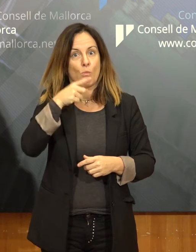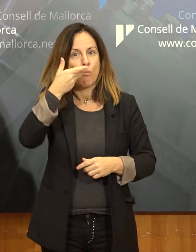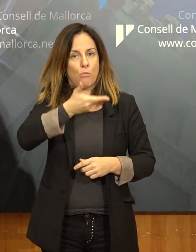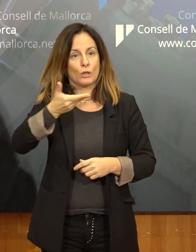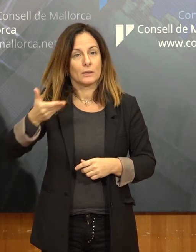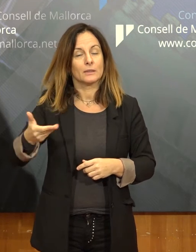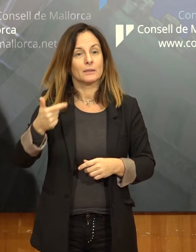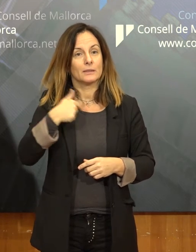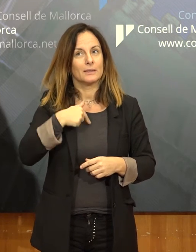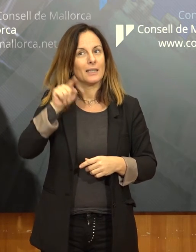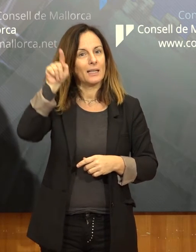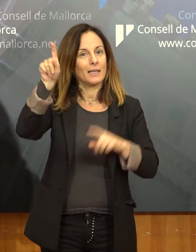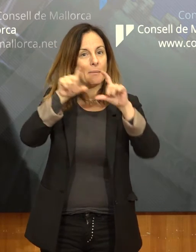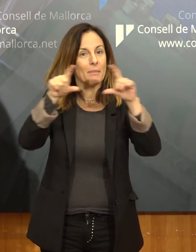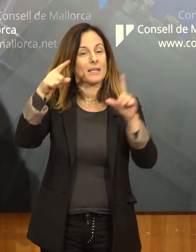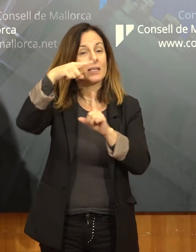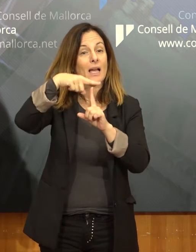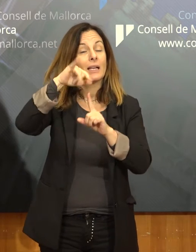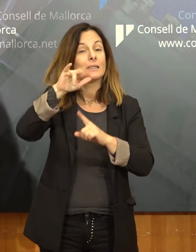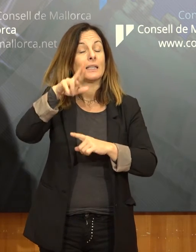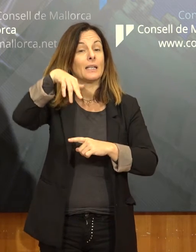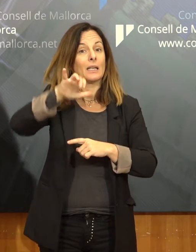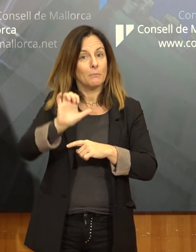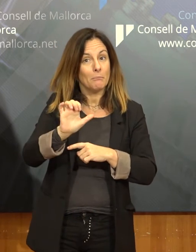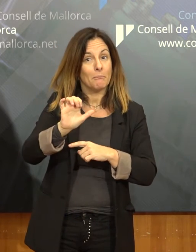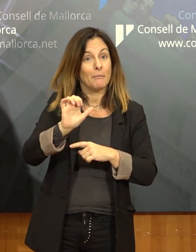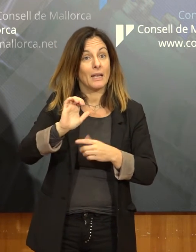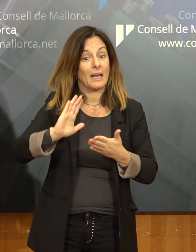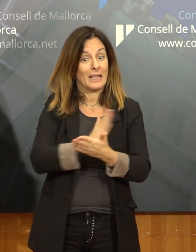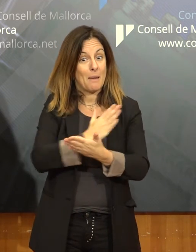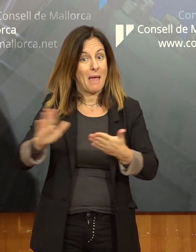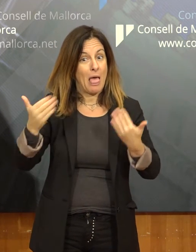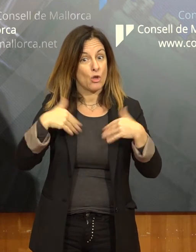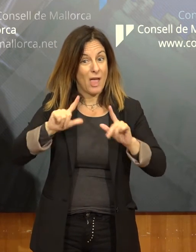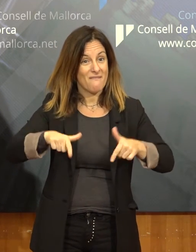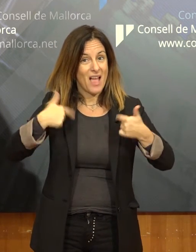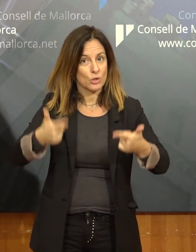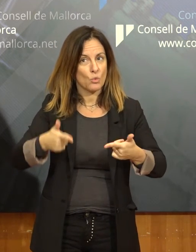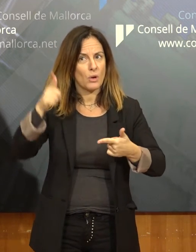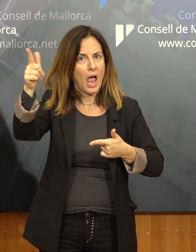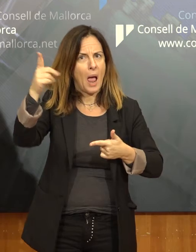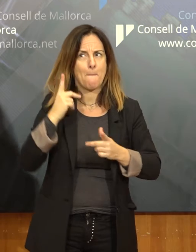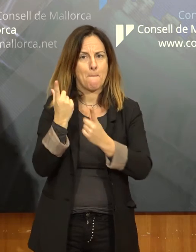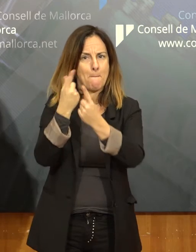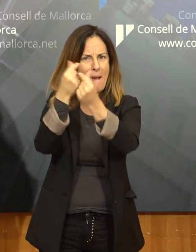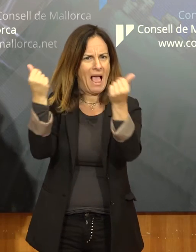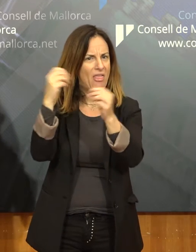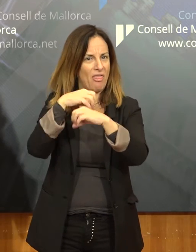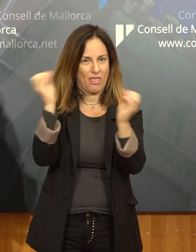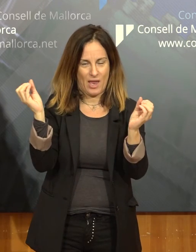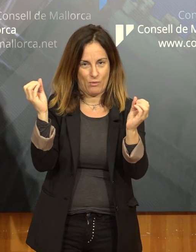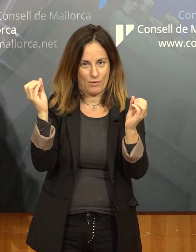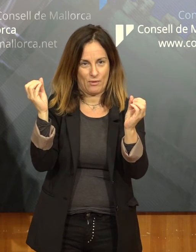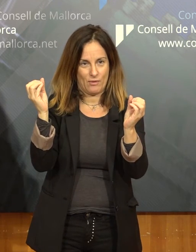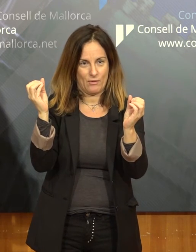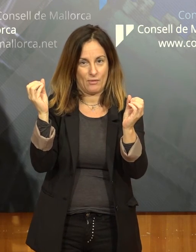tot el que entra a TIRME via recollida selectiva entra a cost zero. Per tant, el cost del reciclatge es computa